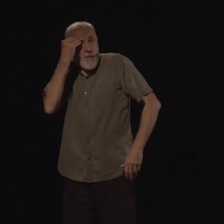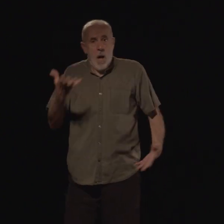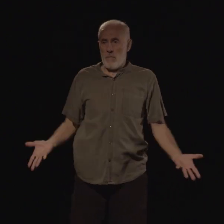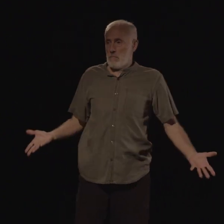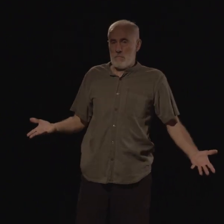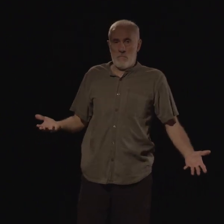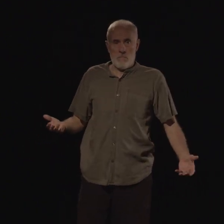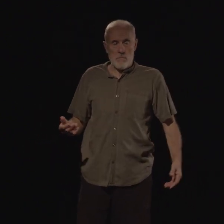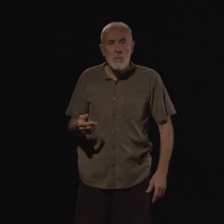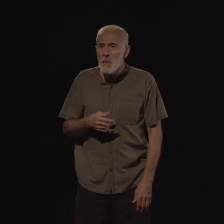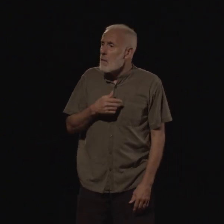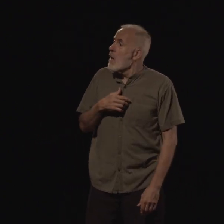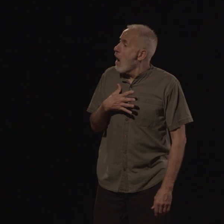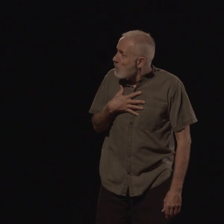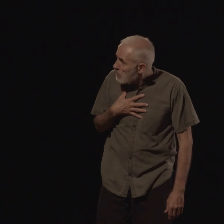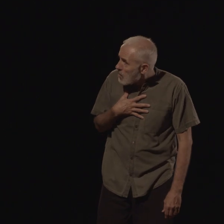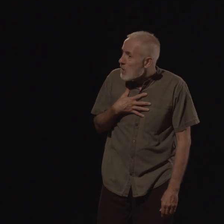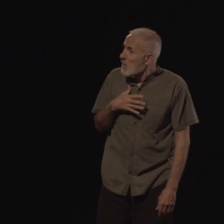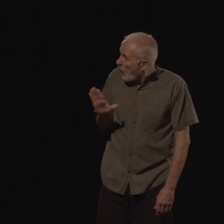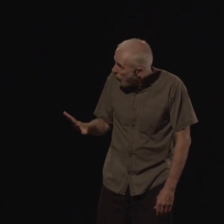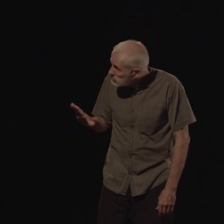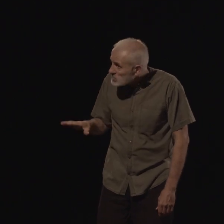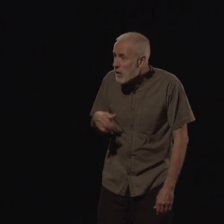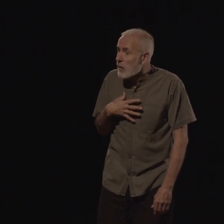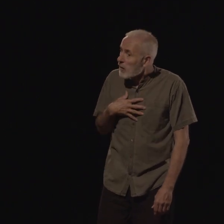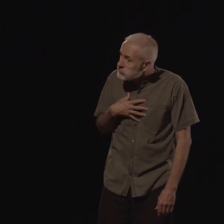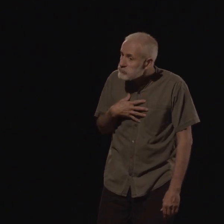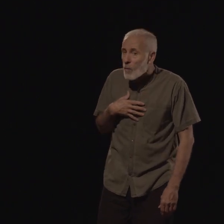Ah, c'est comme ça, disaient les gens. Et il cessaire de venir en visite.